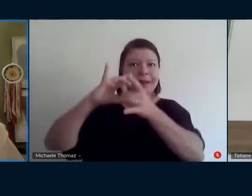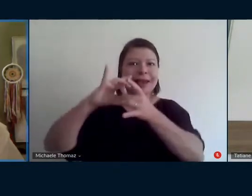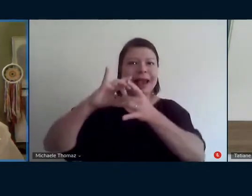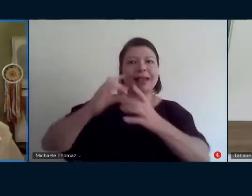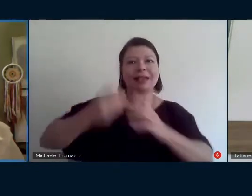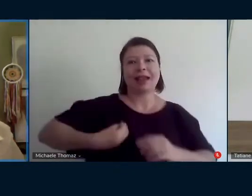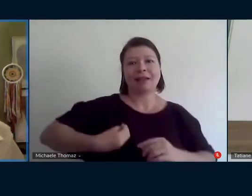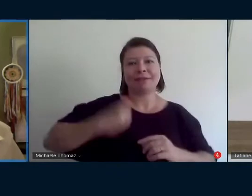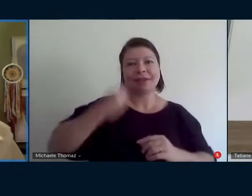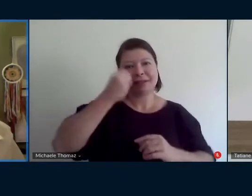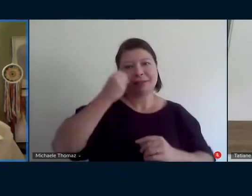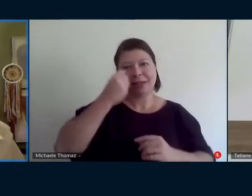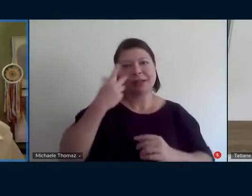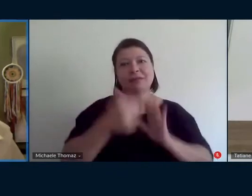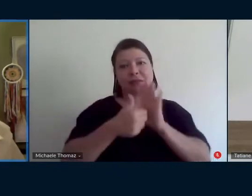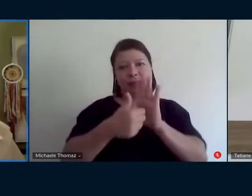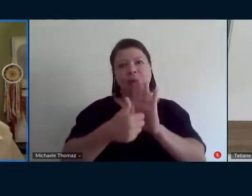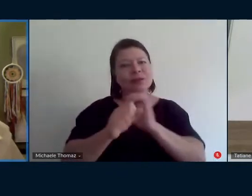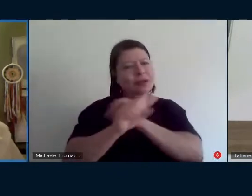colocada tá